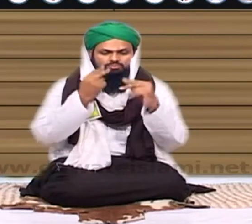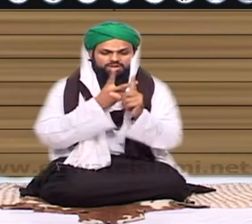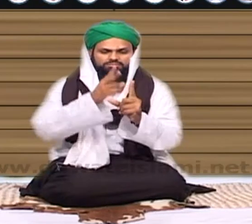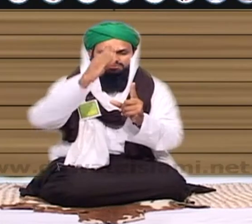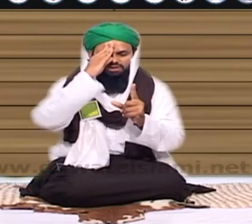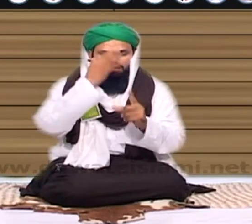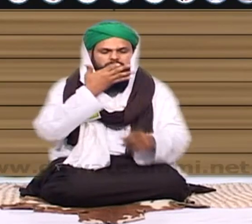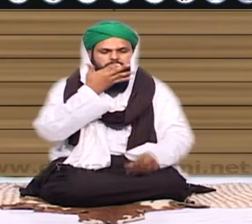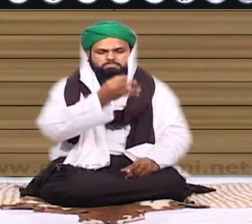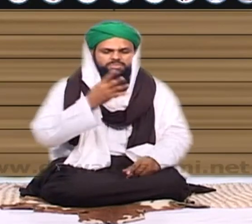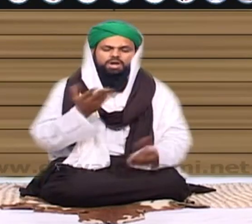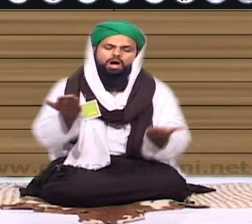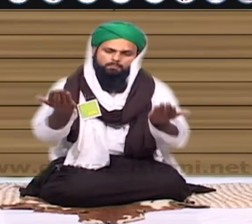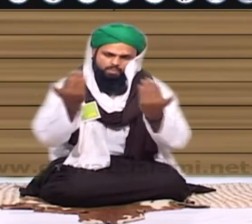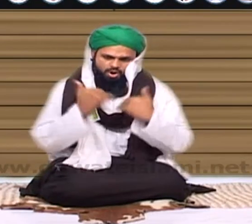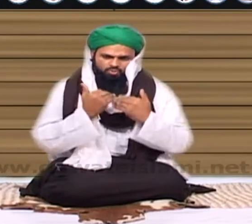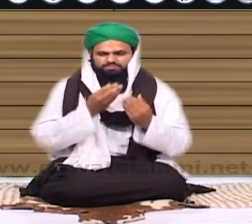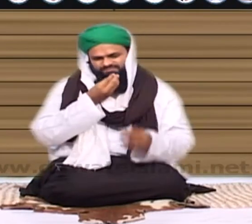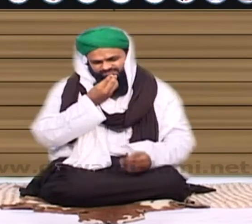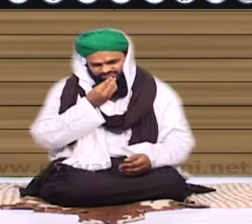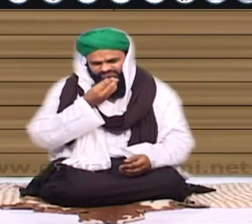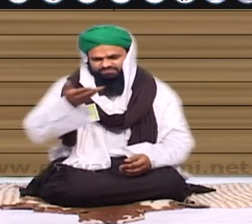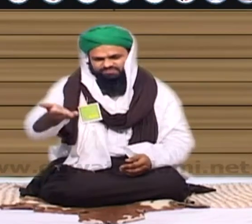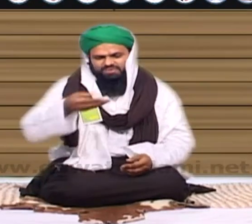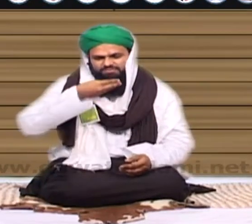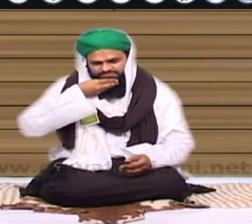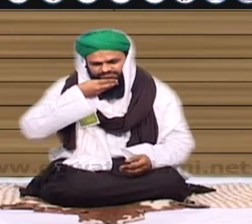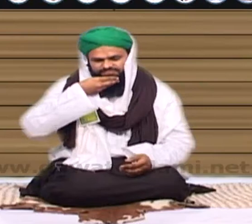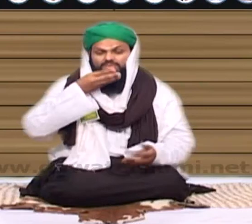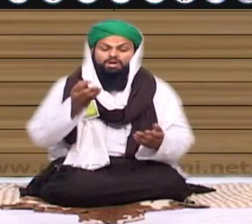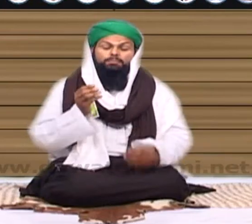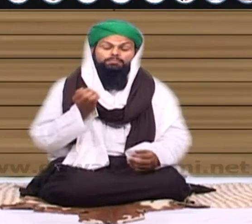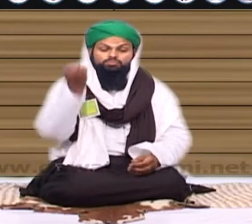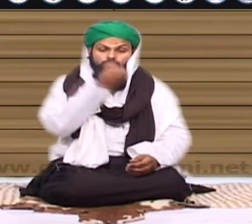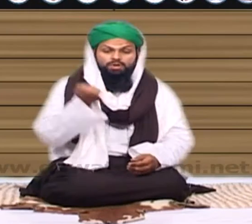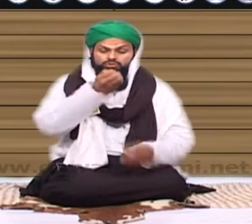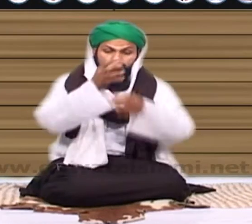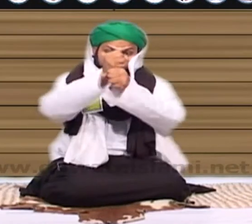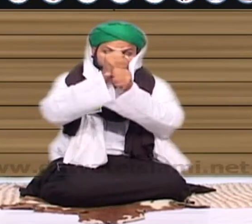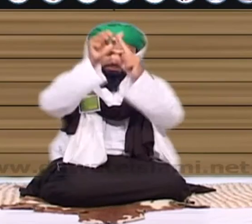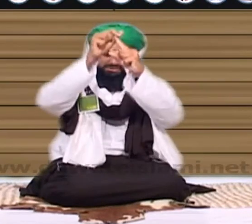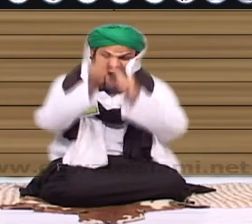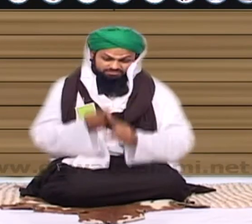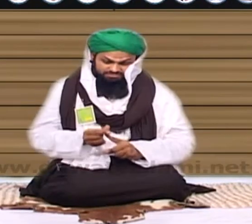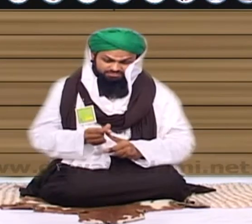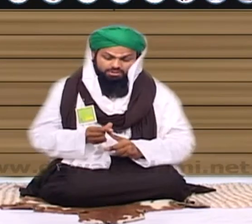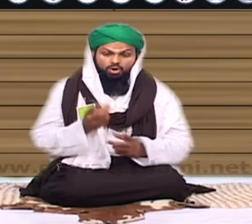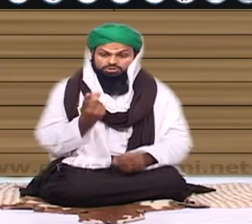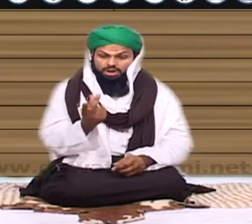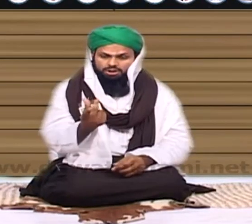محول ہے آپ سے دھکا چھپا نہیں تو میں آپ سے انجازہ کرتا ہوں کہ یہاں فابندی سے تشریف لائے گئے اور جلدی جلدی آ